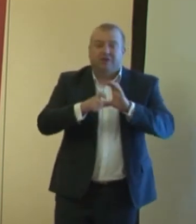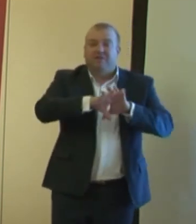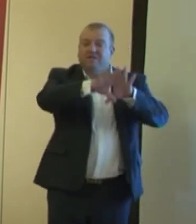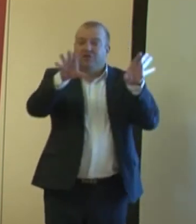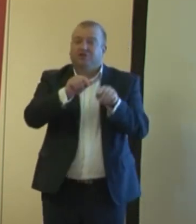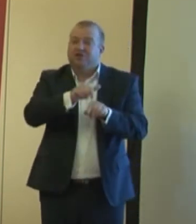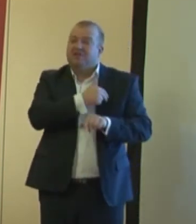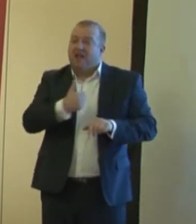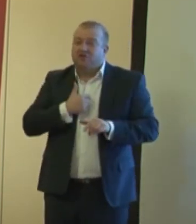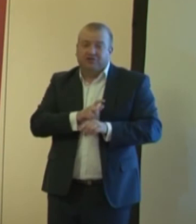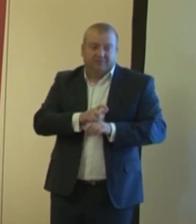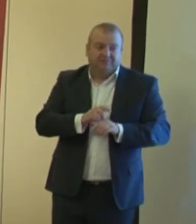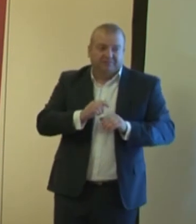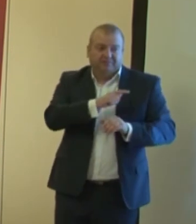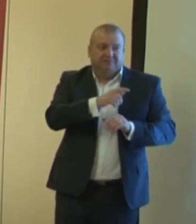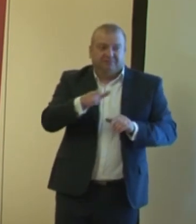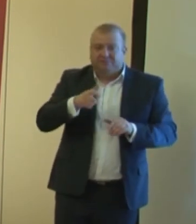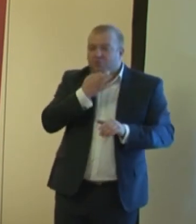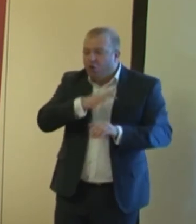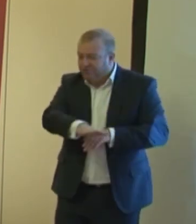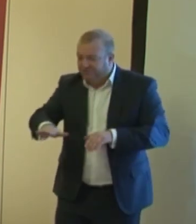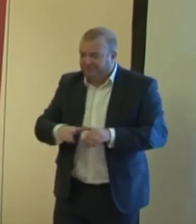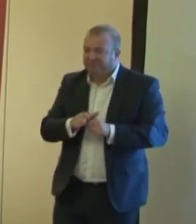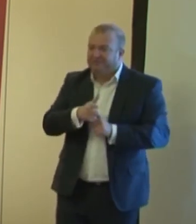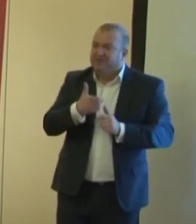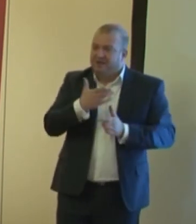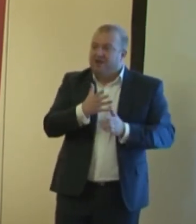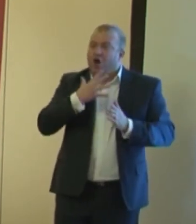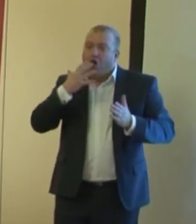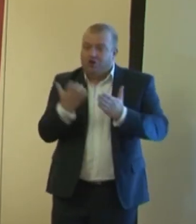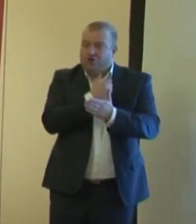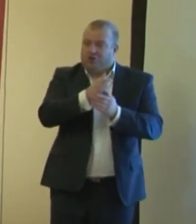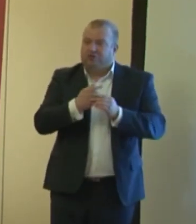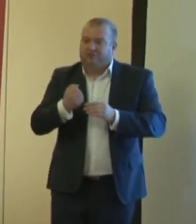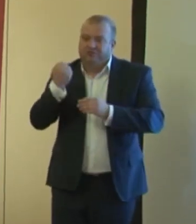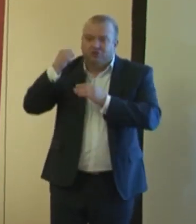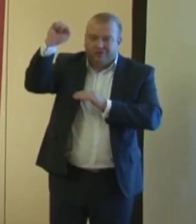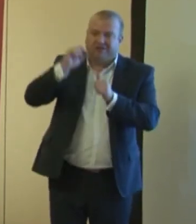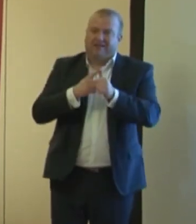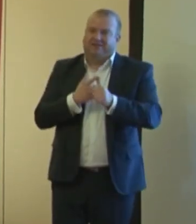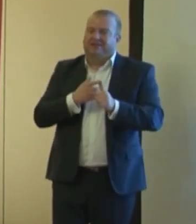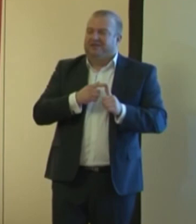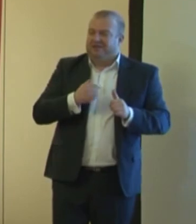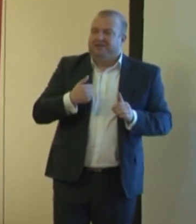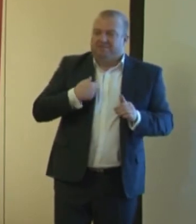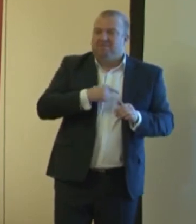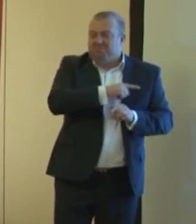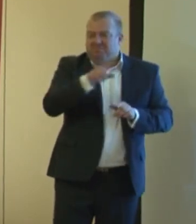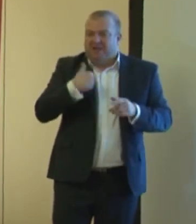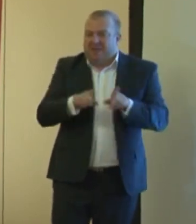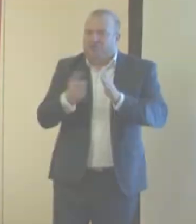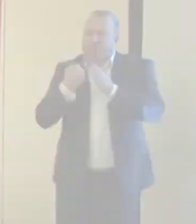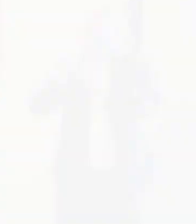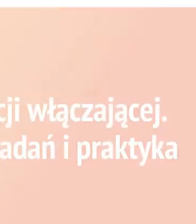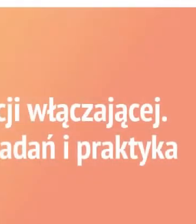ci nasi podopieczni odniosą sukces, to i my ten sukces odniesiemy, czego Państwu sobie życzę. Dziękuję bardzo.